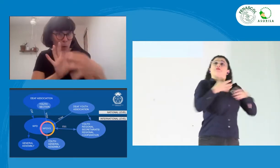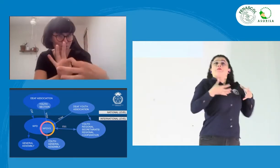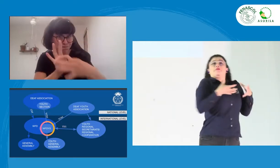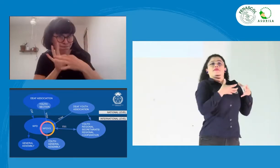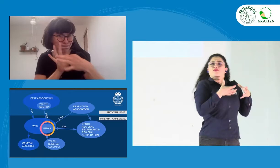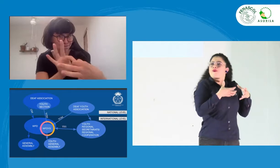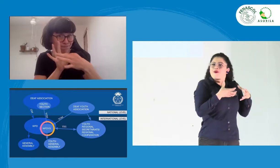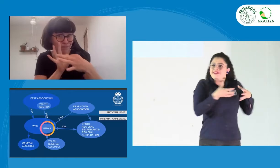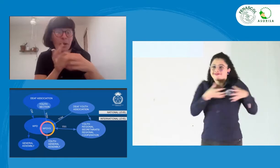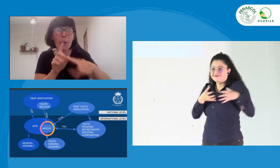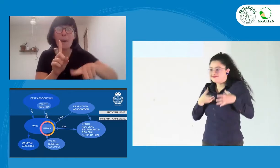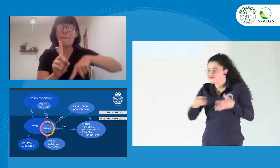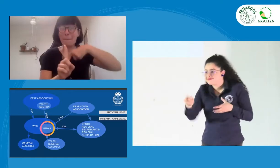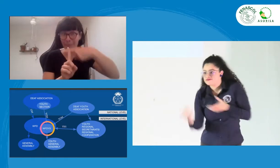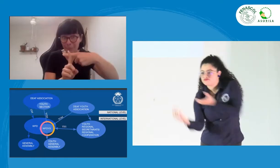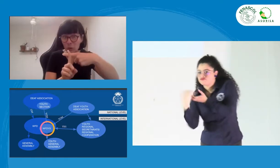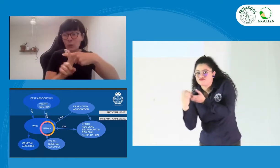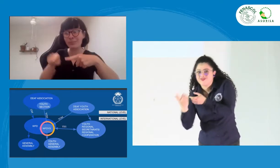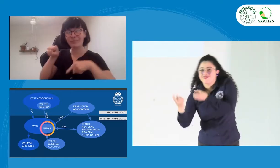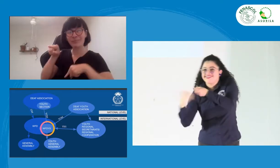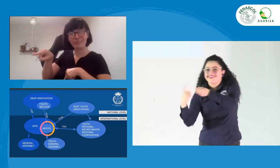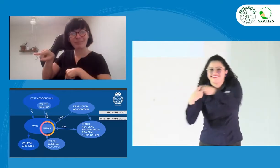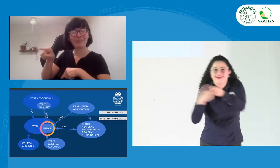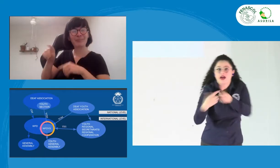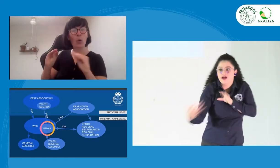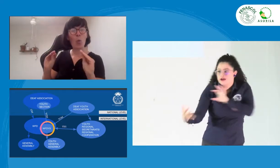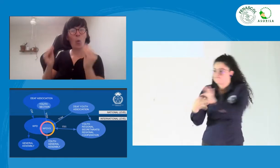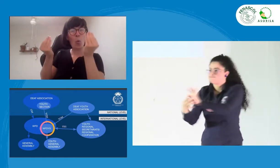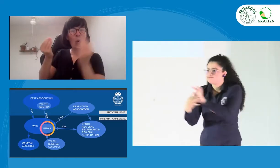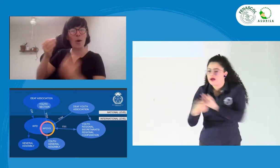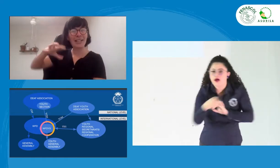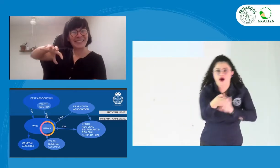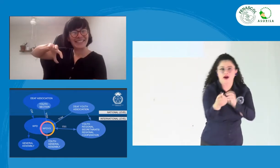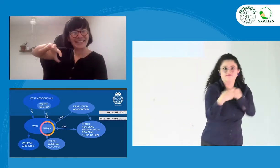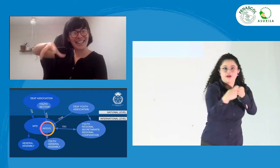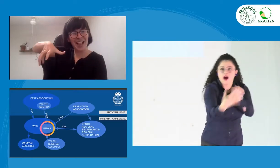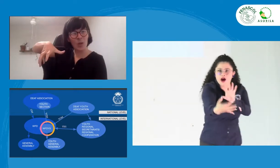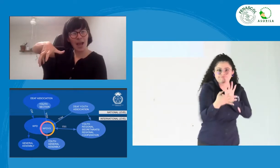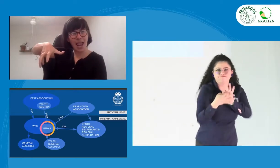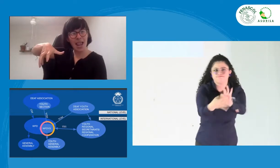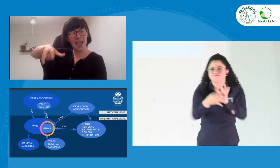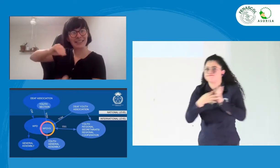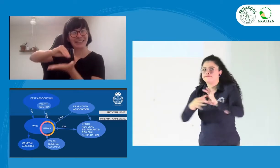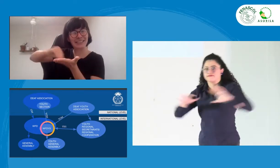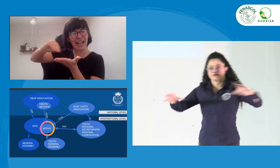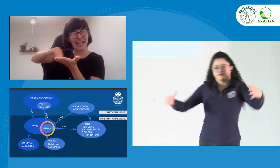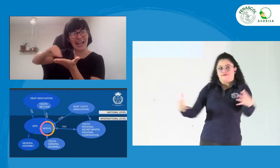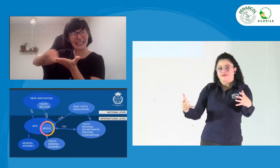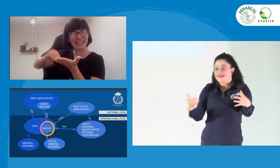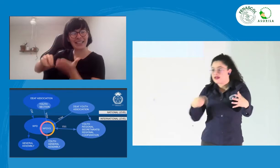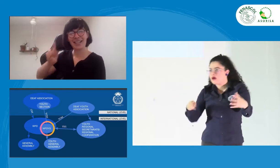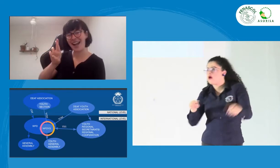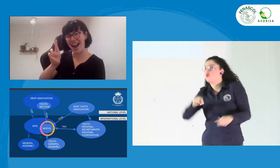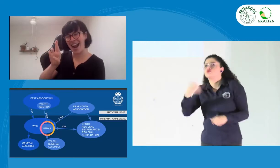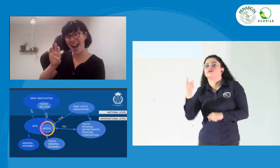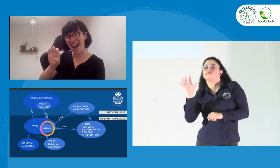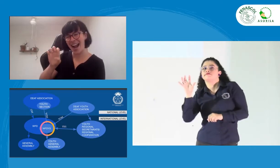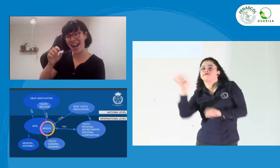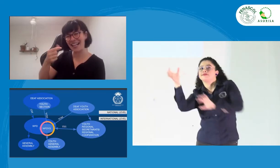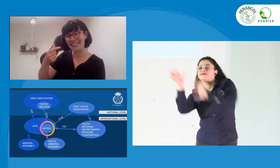cuenta. Estamos trabajando de la mano con las diferentes asociaciones. Estamos trabajando con las